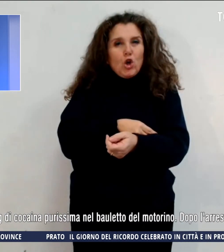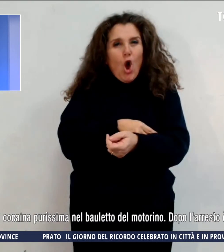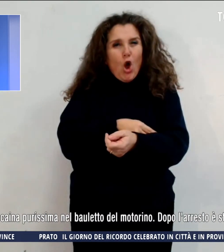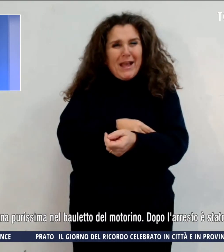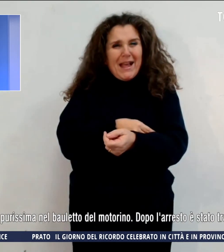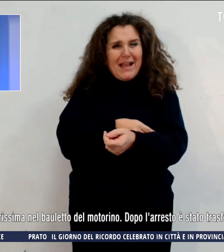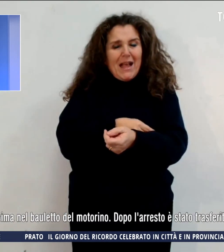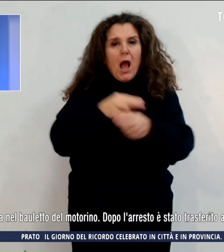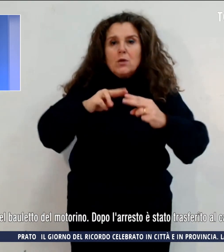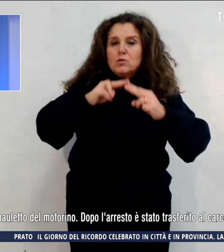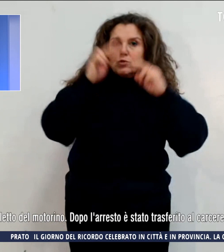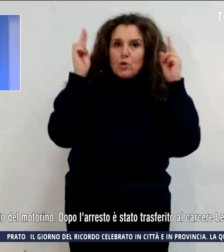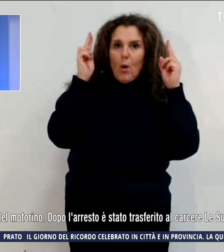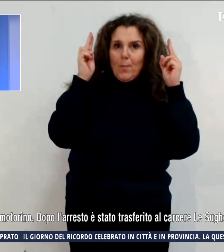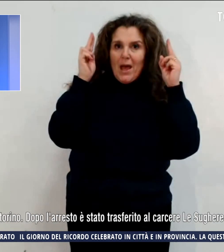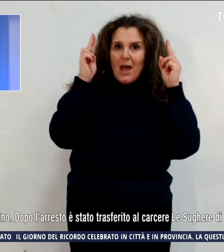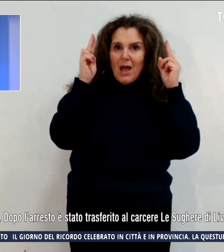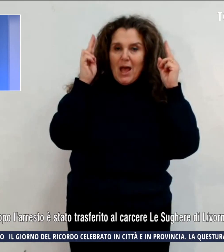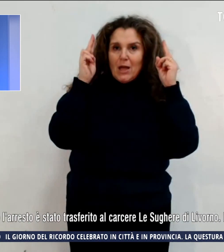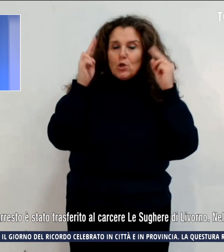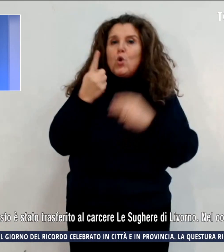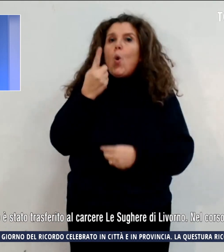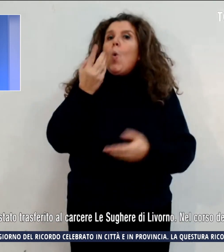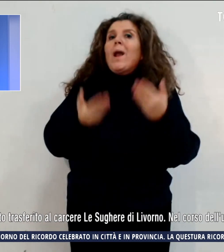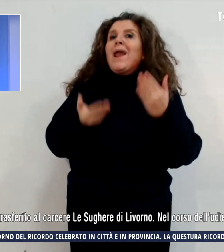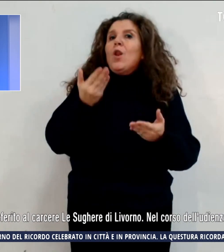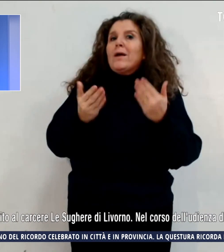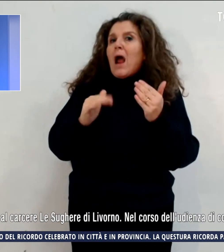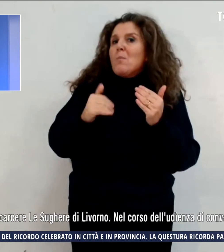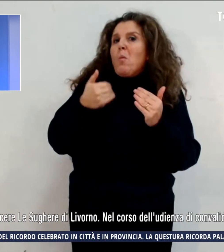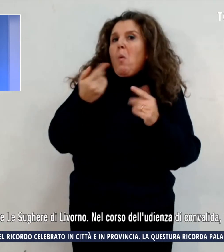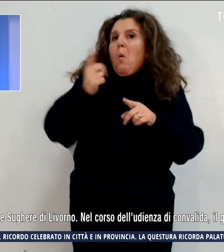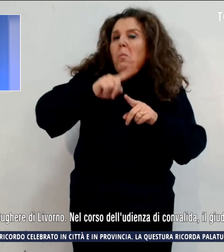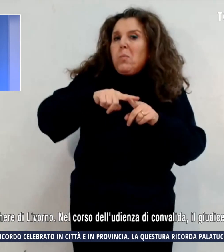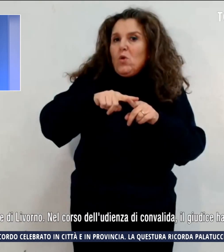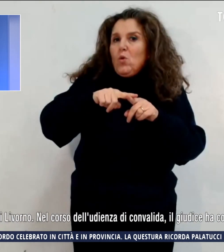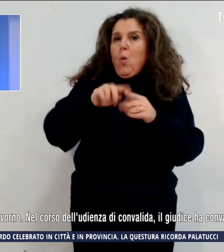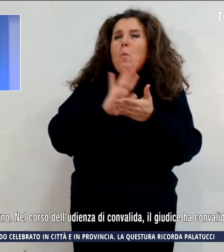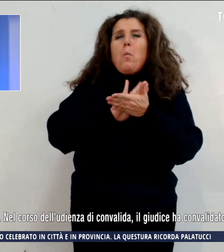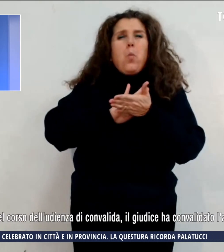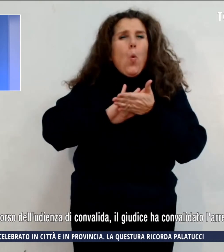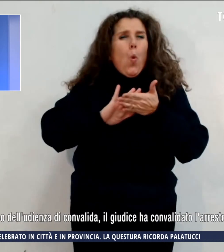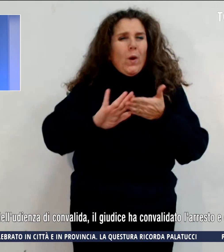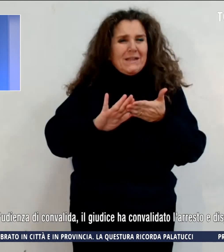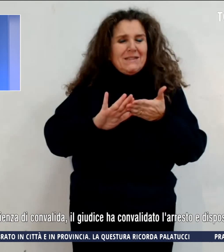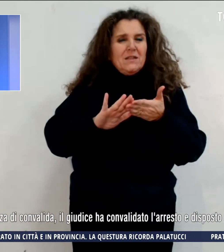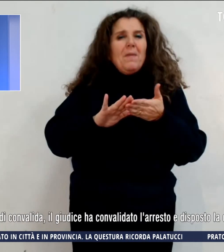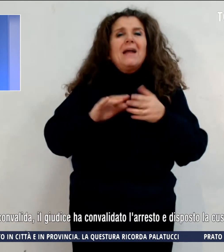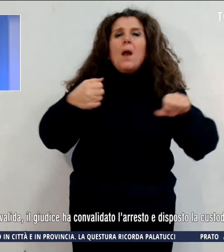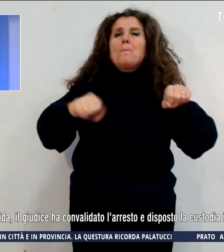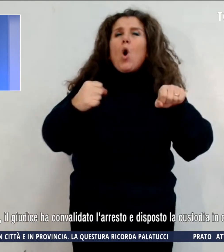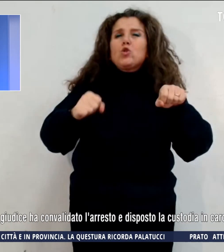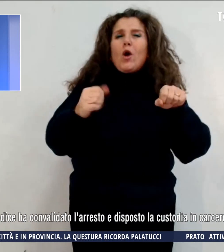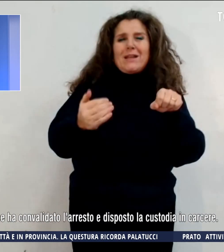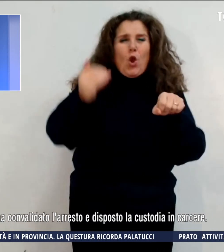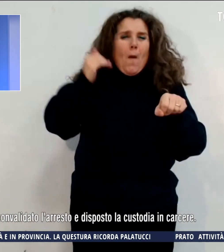scoperto con oltre un chilogrammo di cocaina purissima nel bauletto del motorino. Dopo l